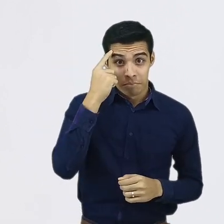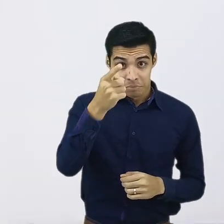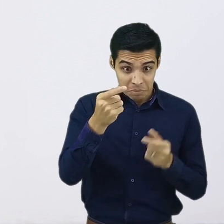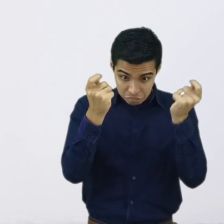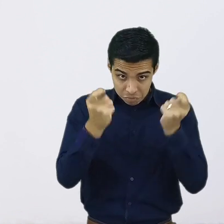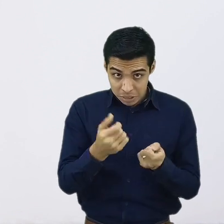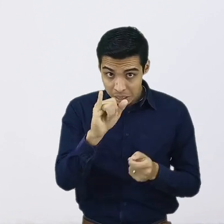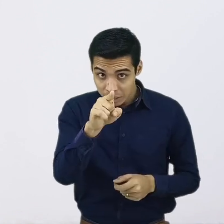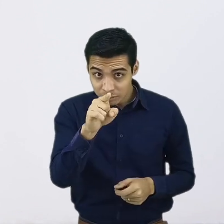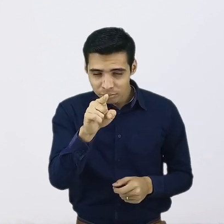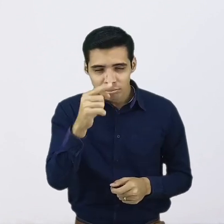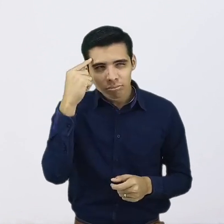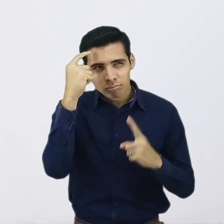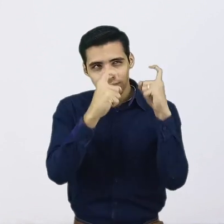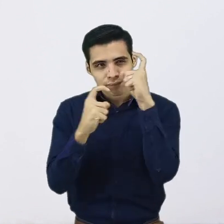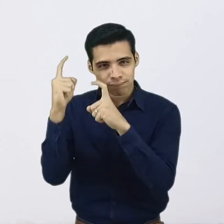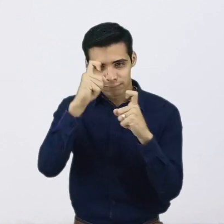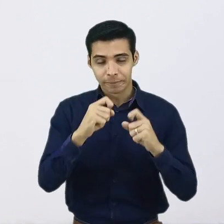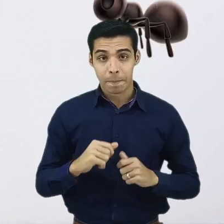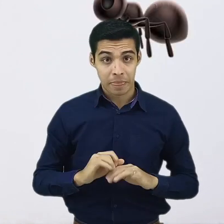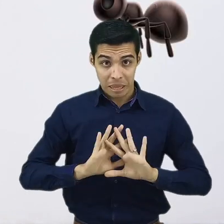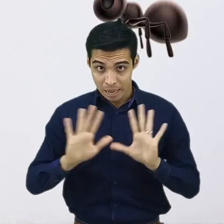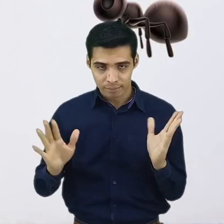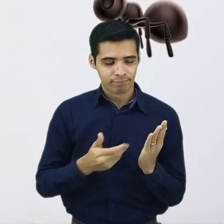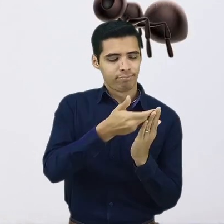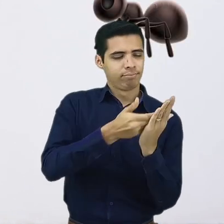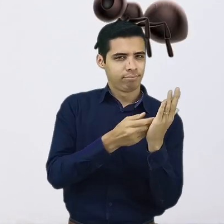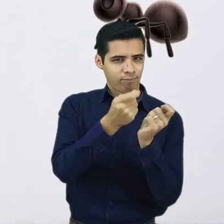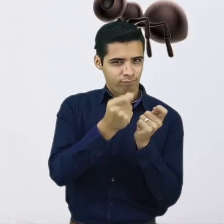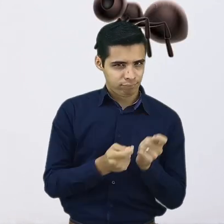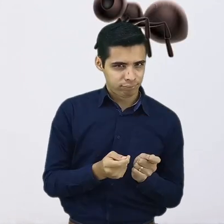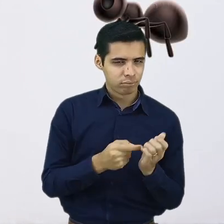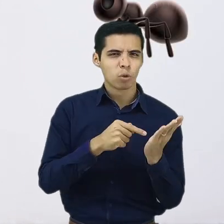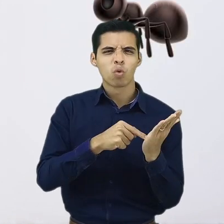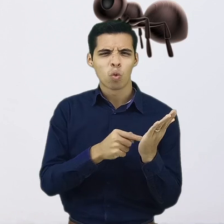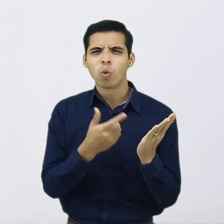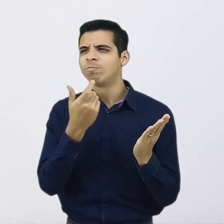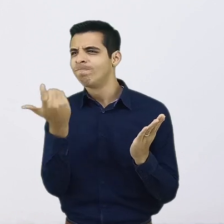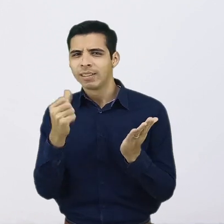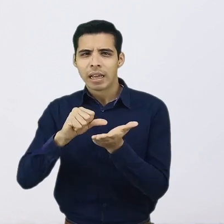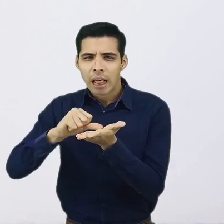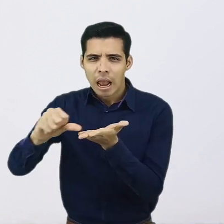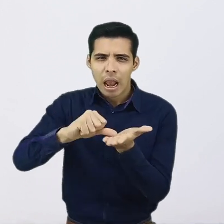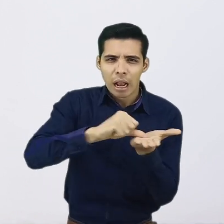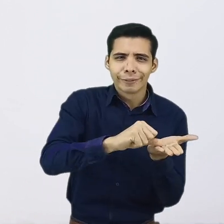El primer paso es revisar el presupuesto e identificar los famosos gastos hormiga. Hacer un cálculo de estos gastos